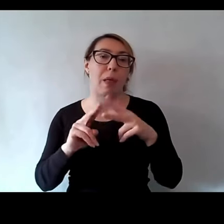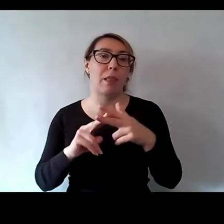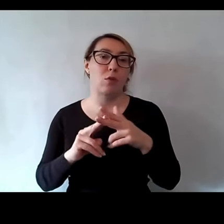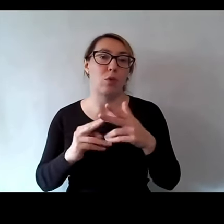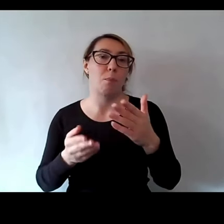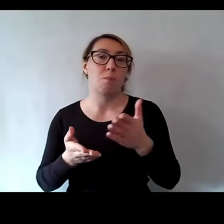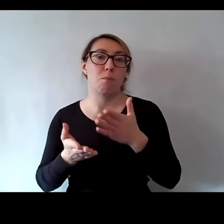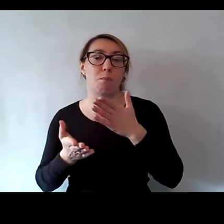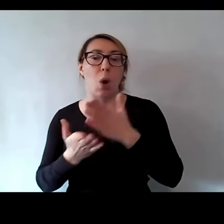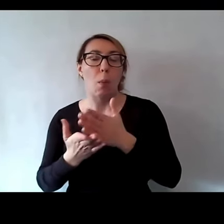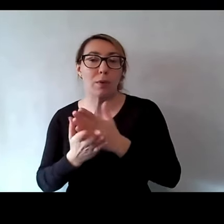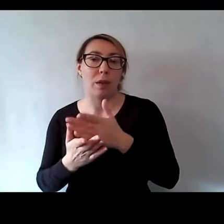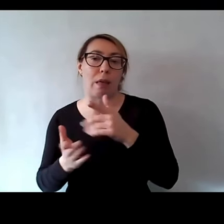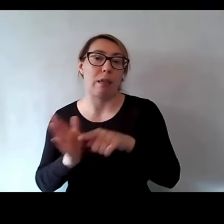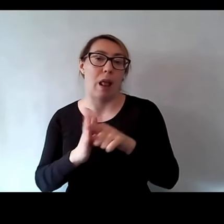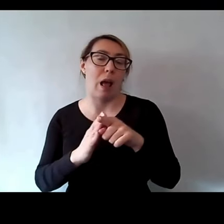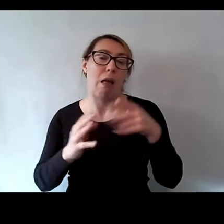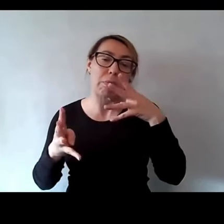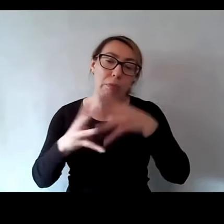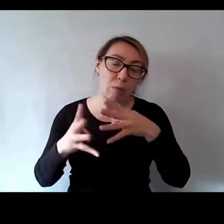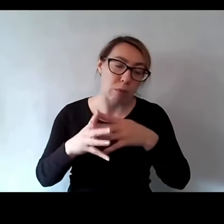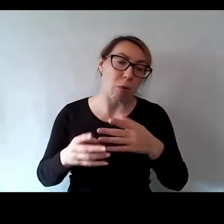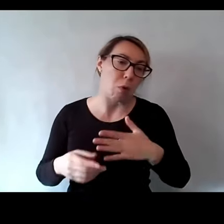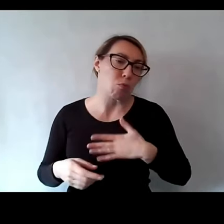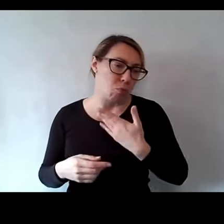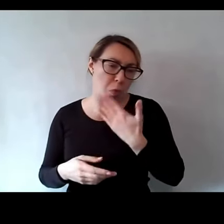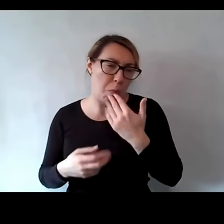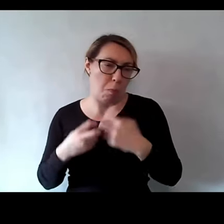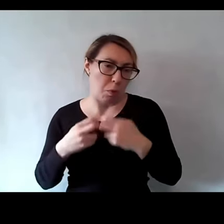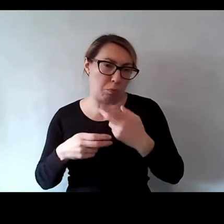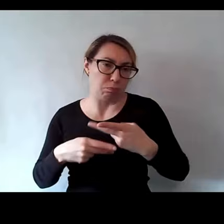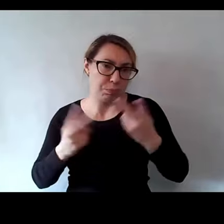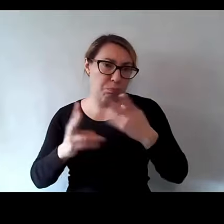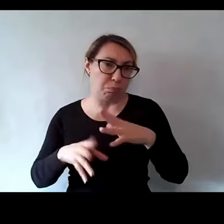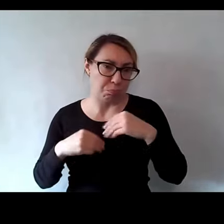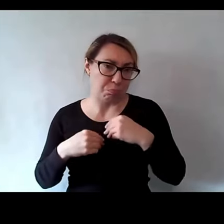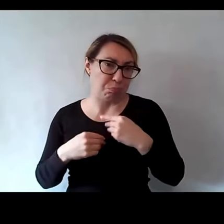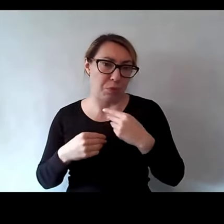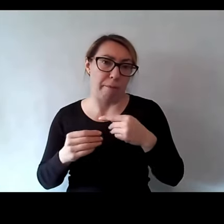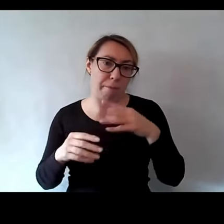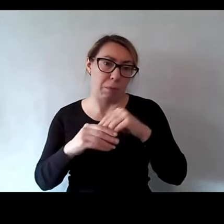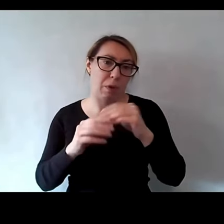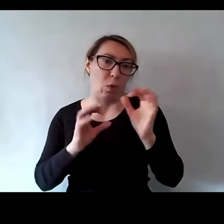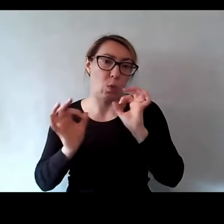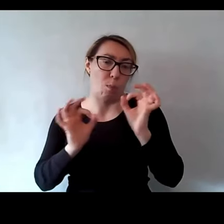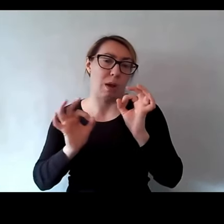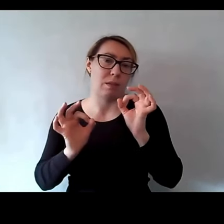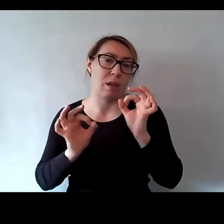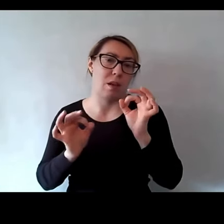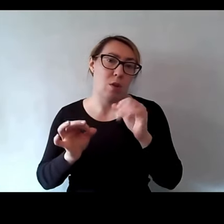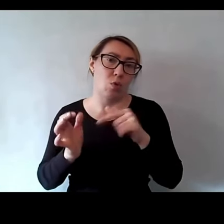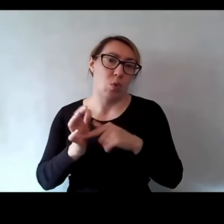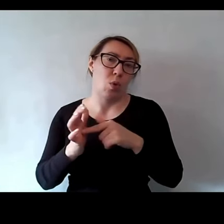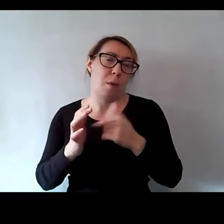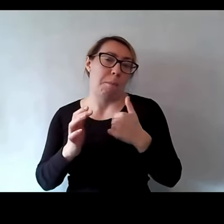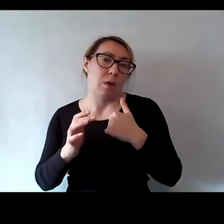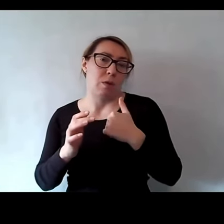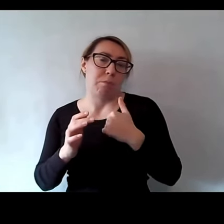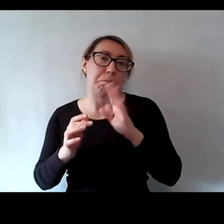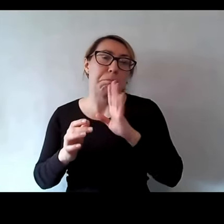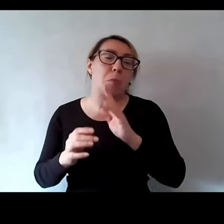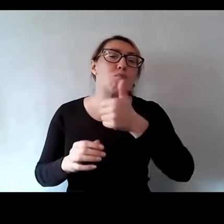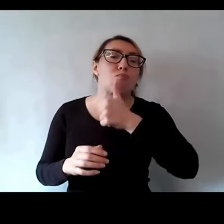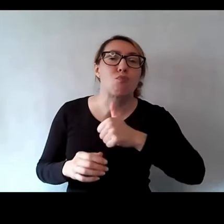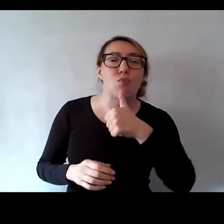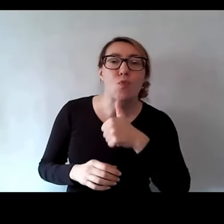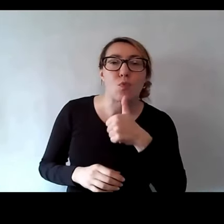służące testowaniu, ale myślę, że nie ma problemu, my możemy to też opublikować jakby z taką informacją, że był to taki prototyp